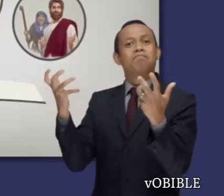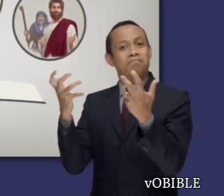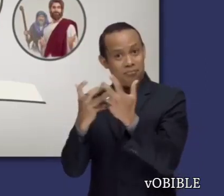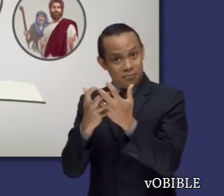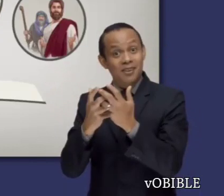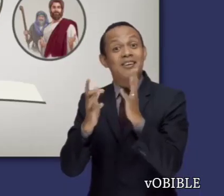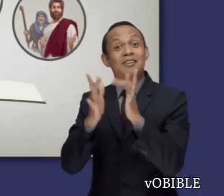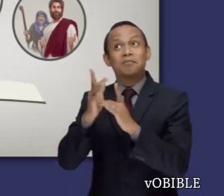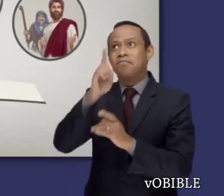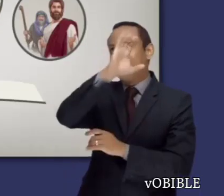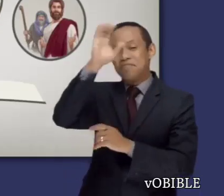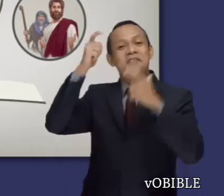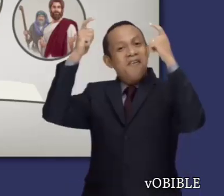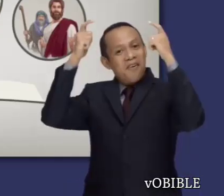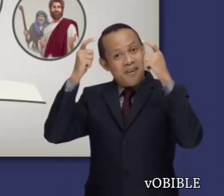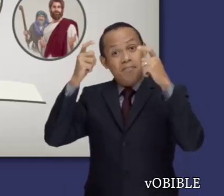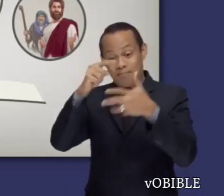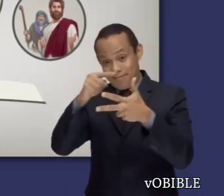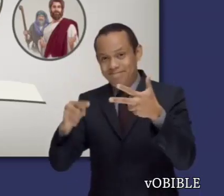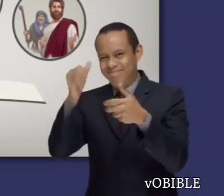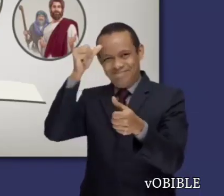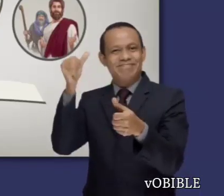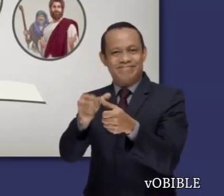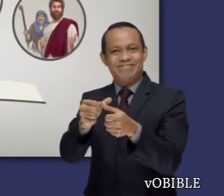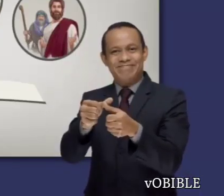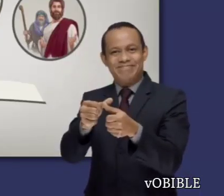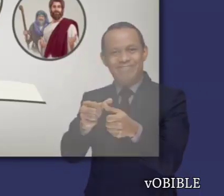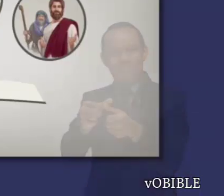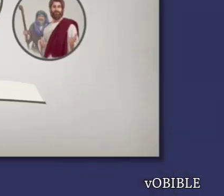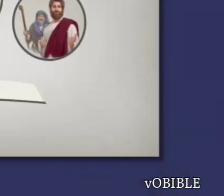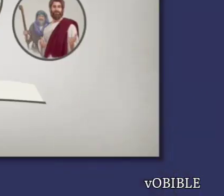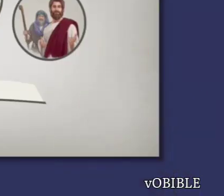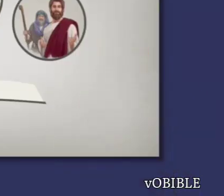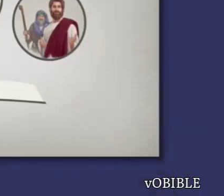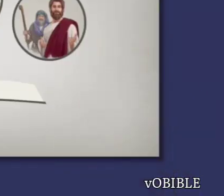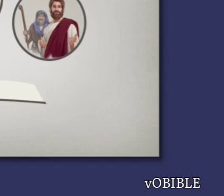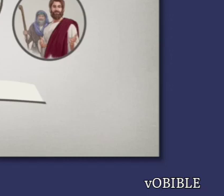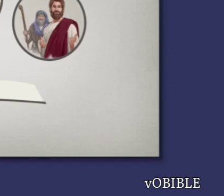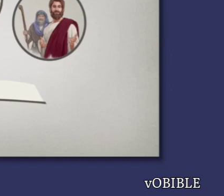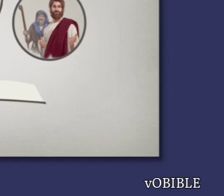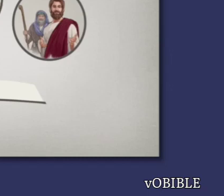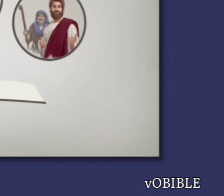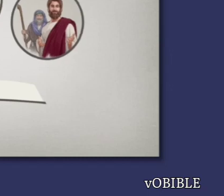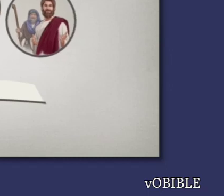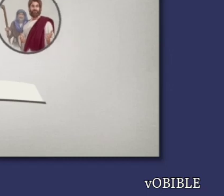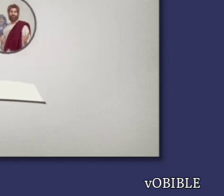el profeta que sería como Moisés, y que llegaría a ser el rey del reino de Dios.